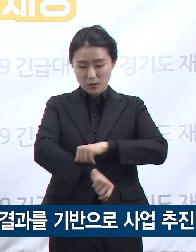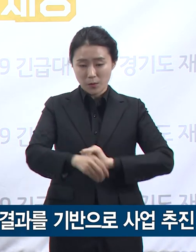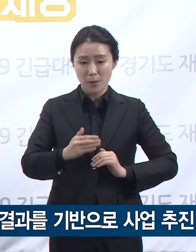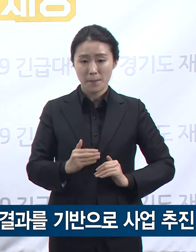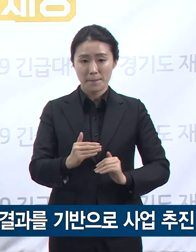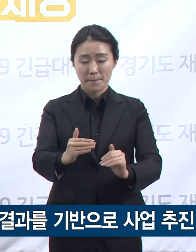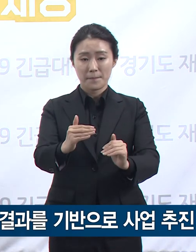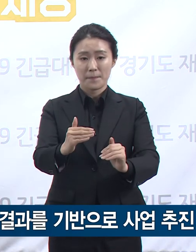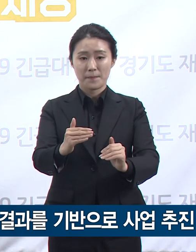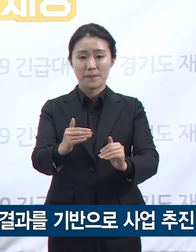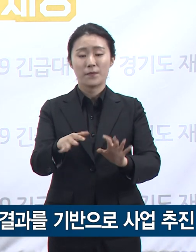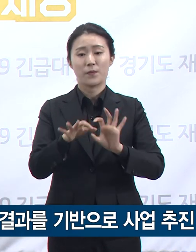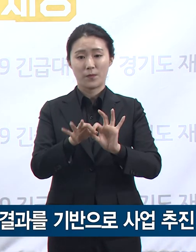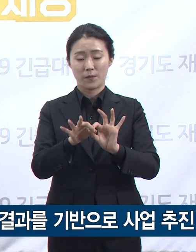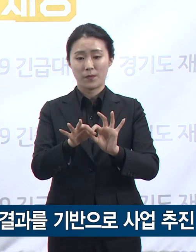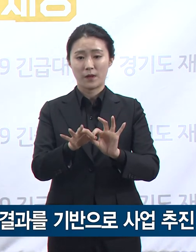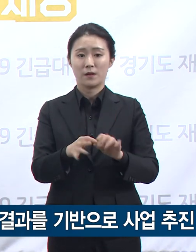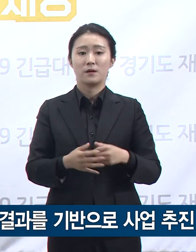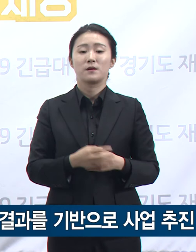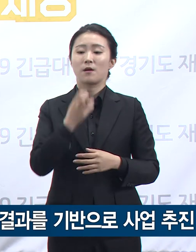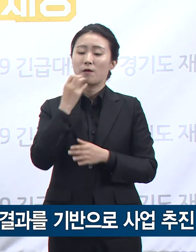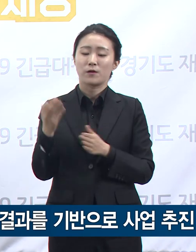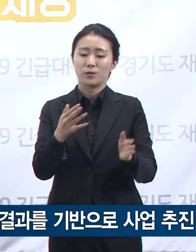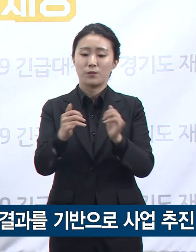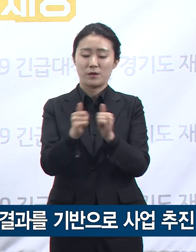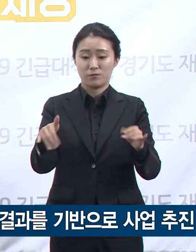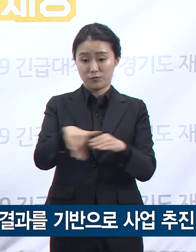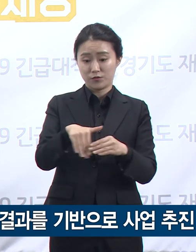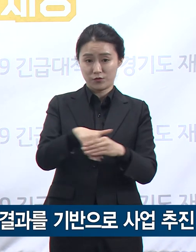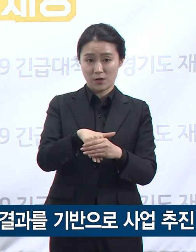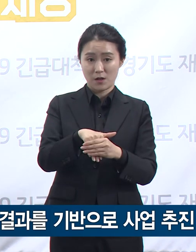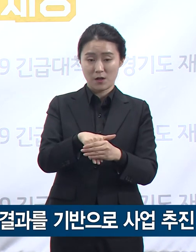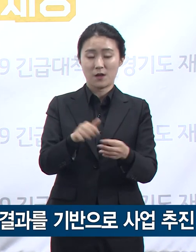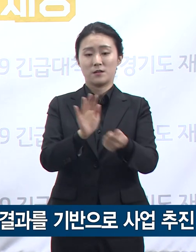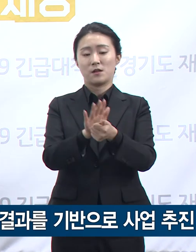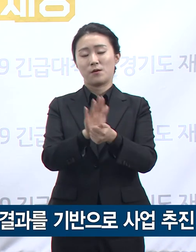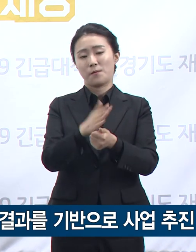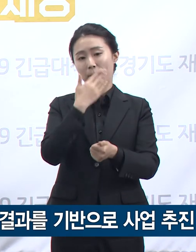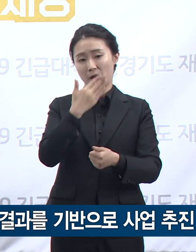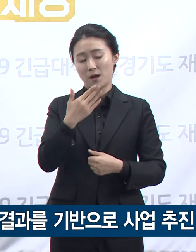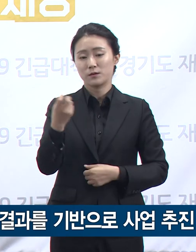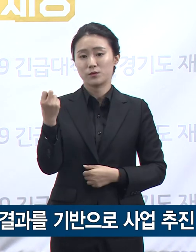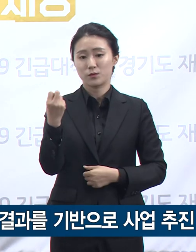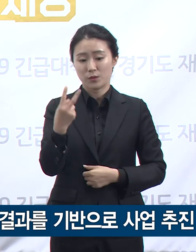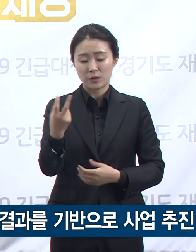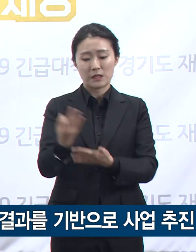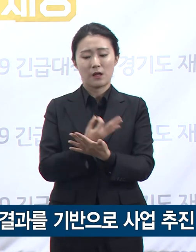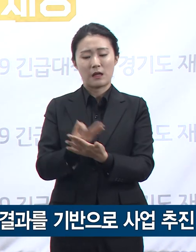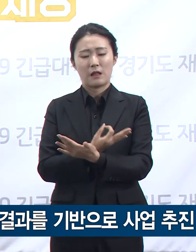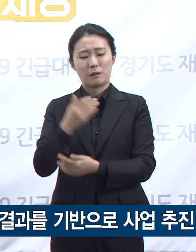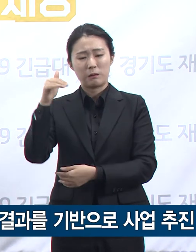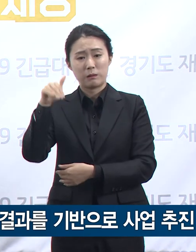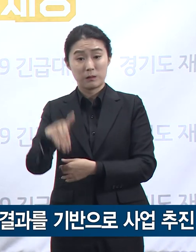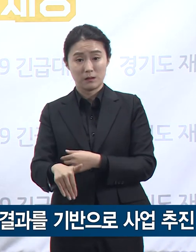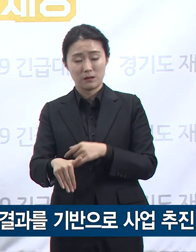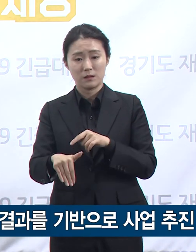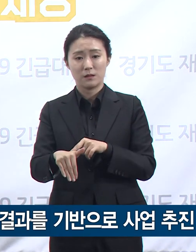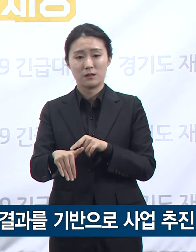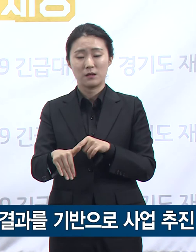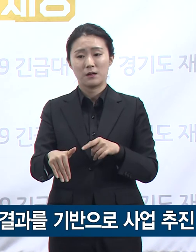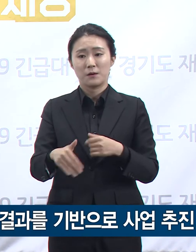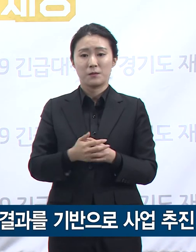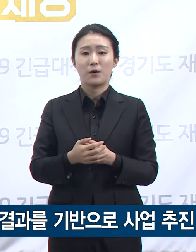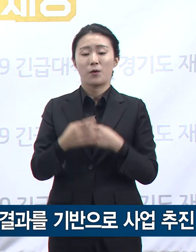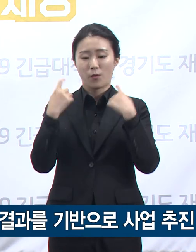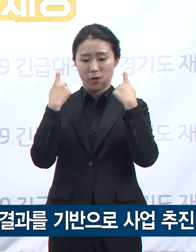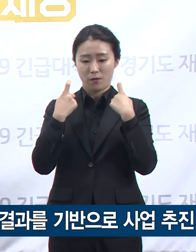문화향유권 재고와 생계위기에 처한 문화예술체육인과 관광업계 지원, 지역경제 활성화를